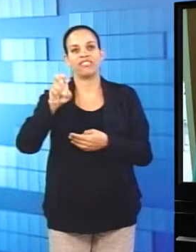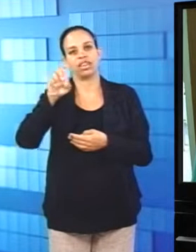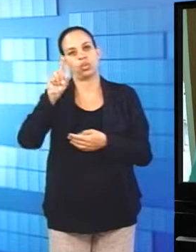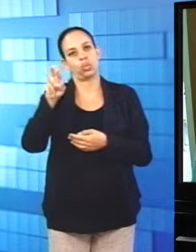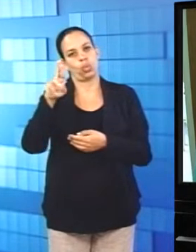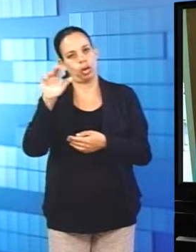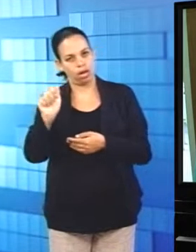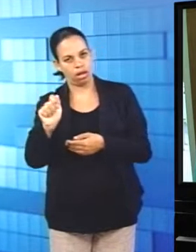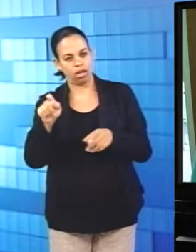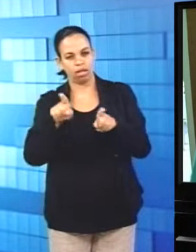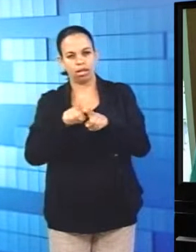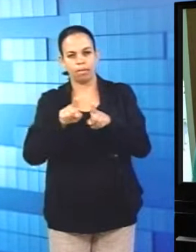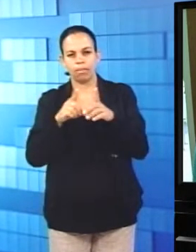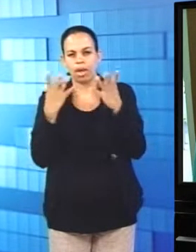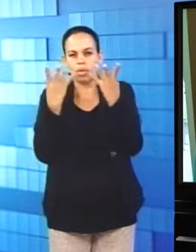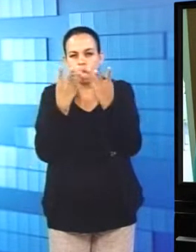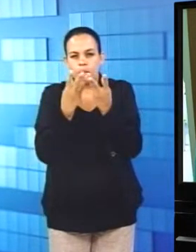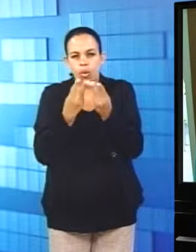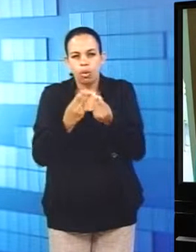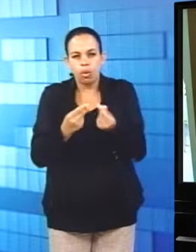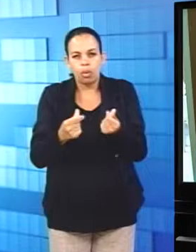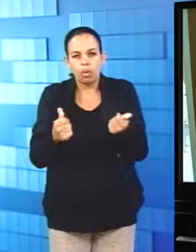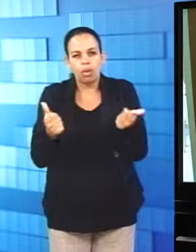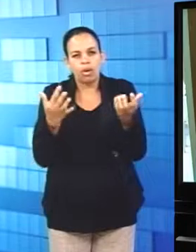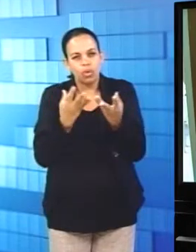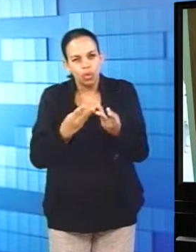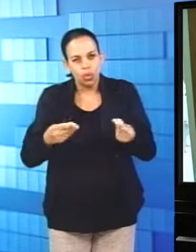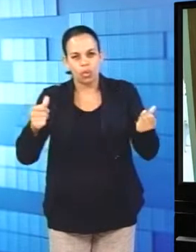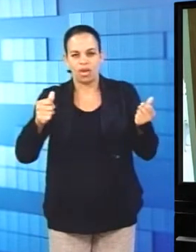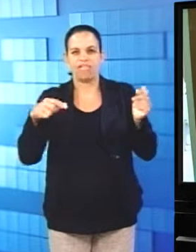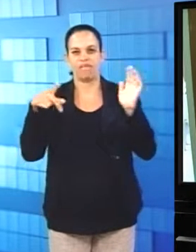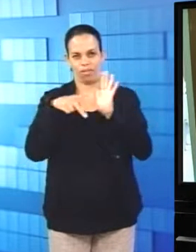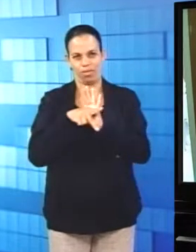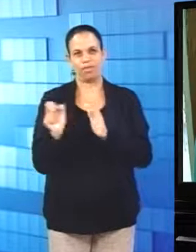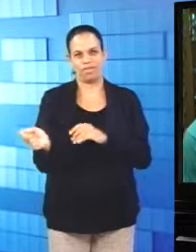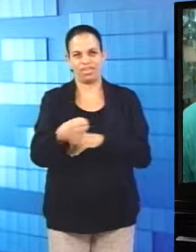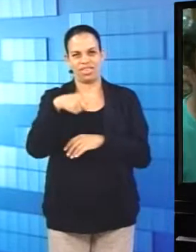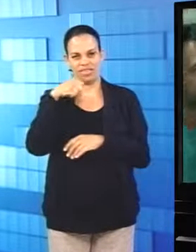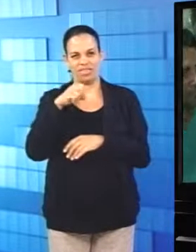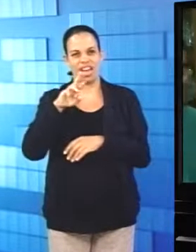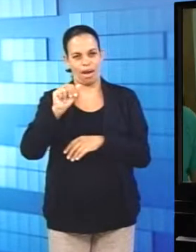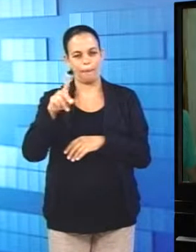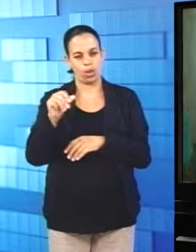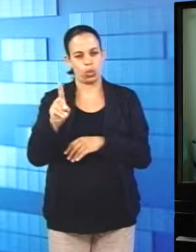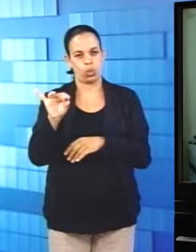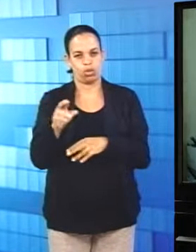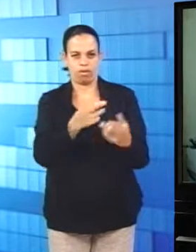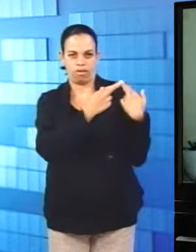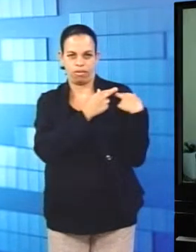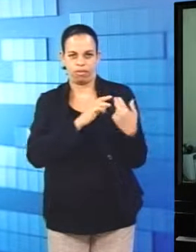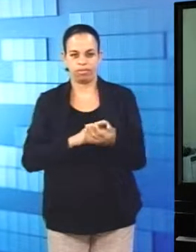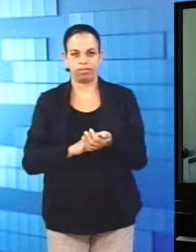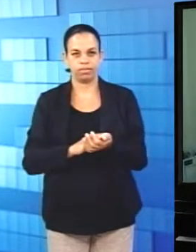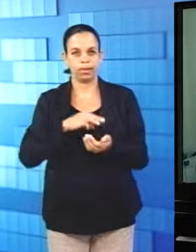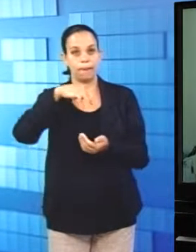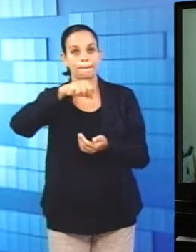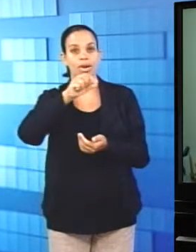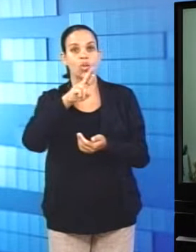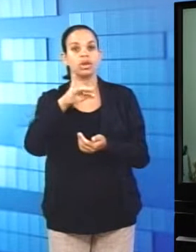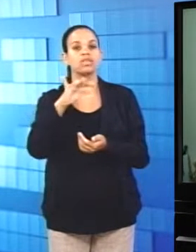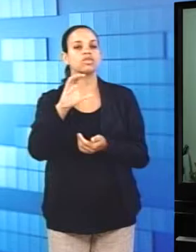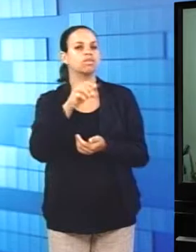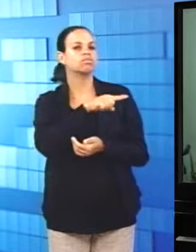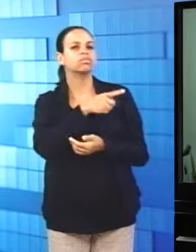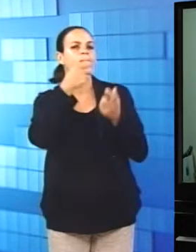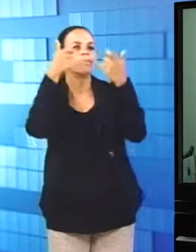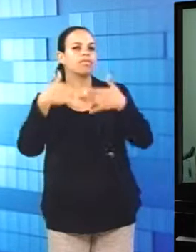fazer o processo de atenuação da cerveja. Maurício, agora eu queria que você explicasse para a gente por que